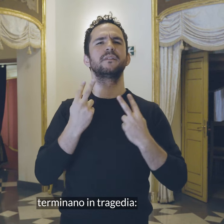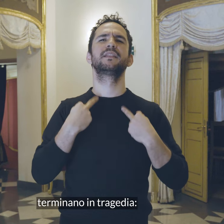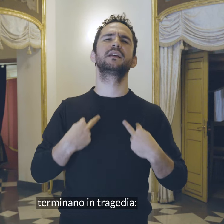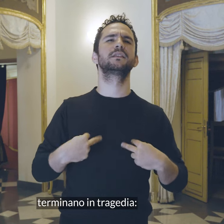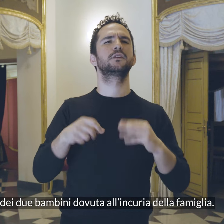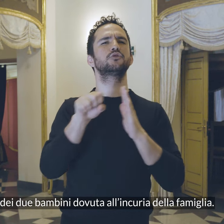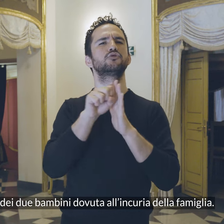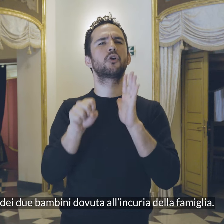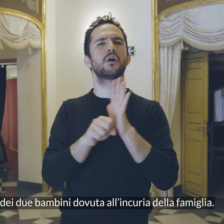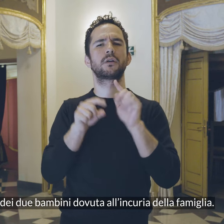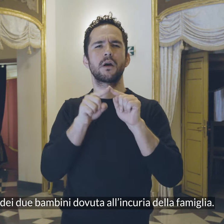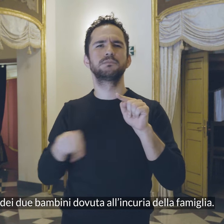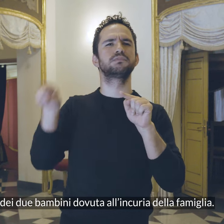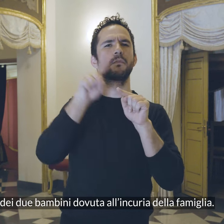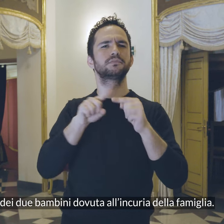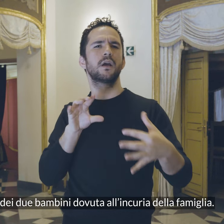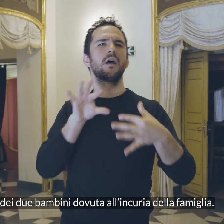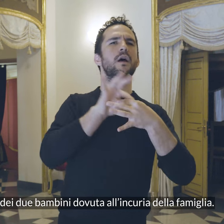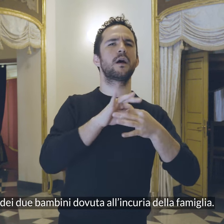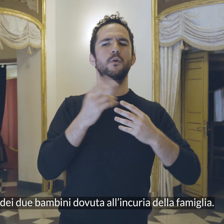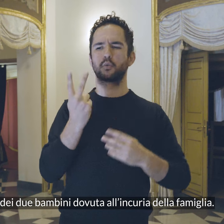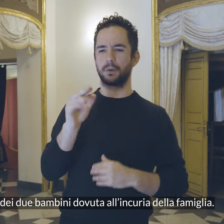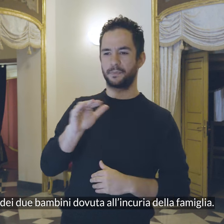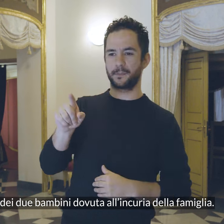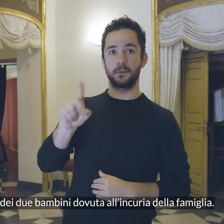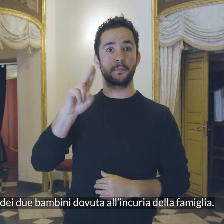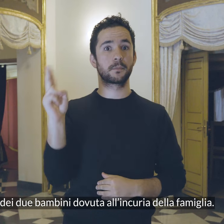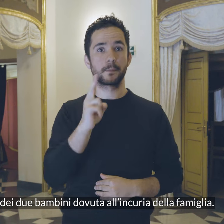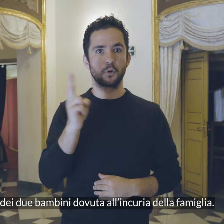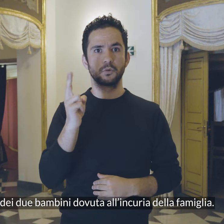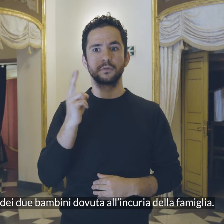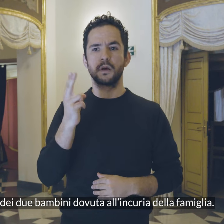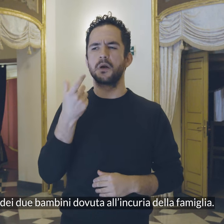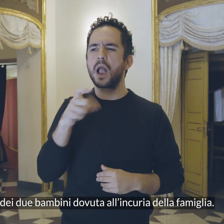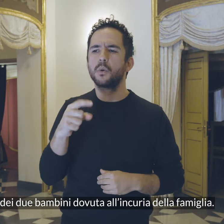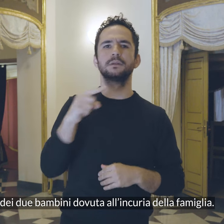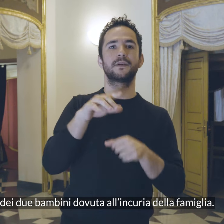La morte dei due bambini dovuta all'incuria della famiglia